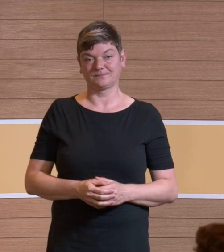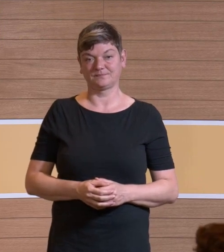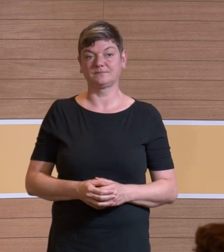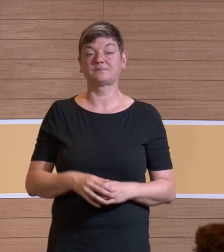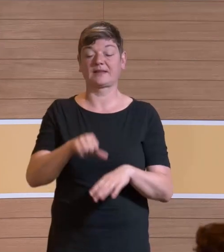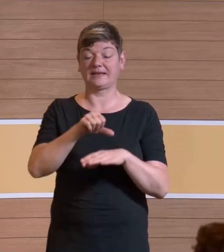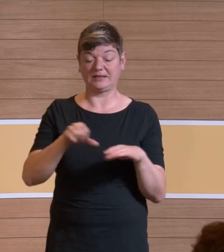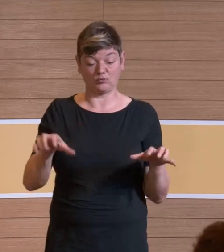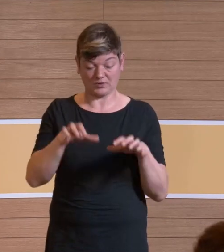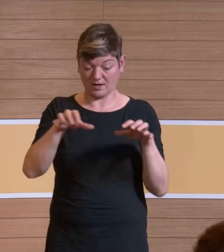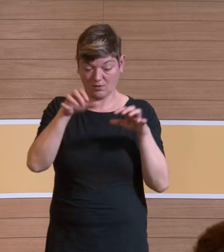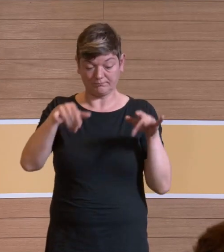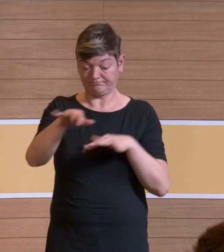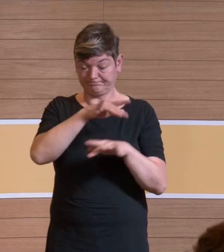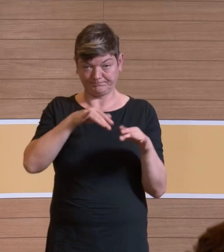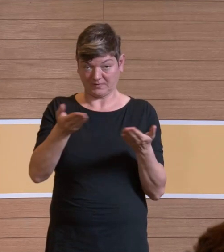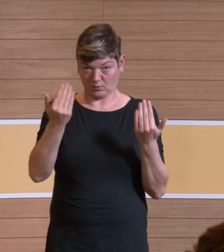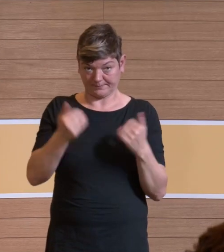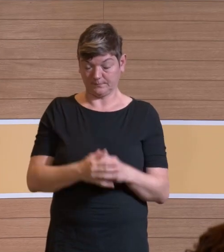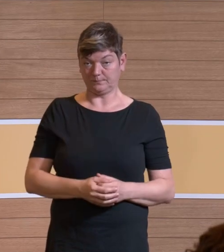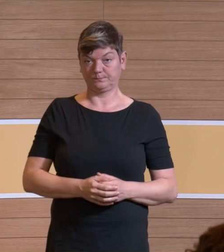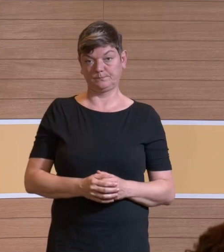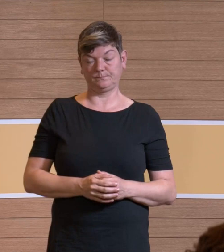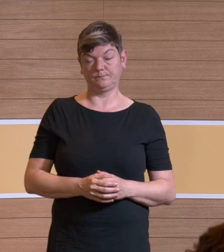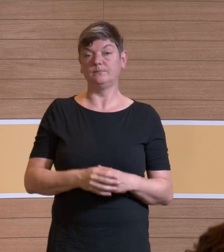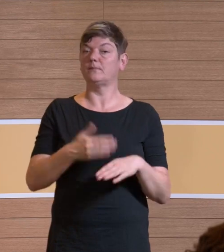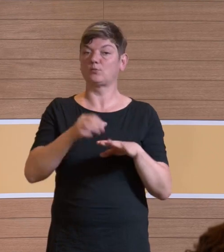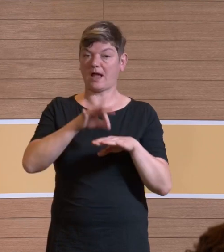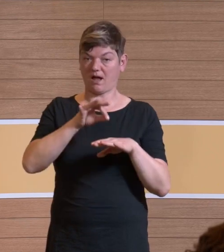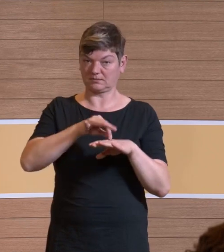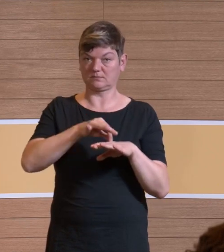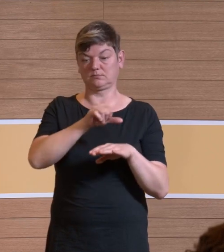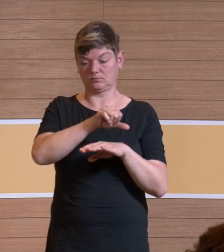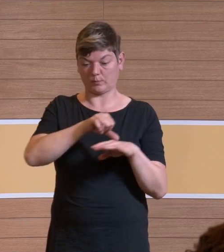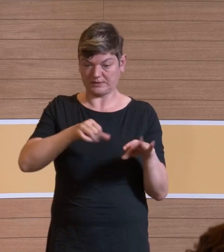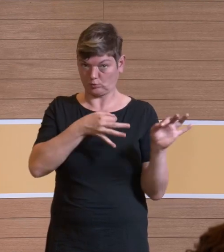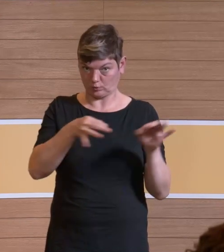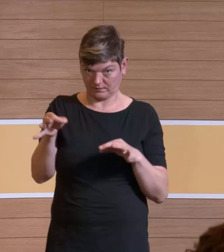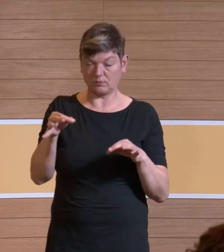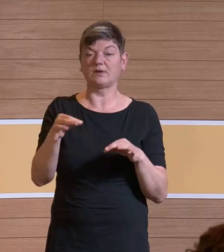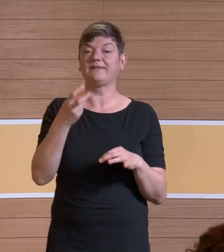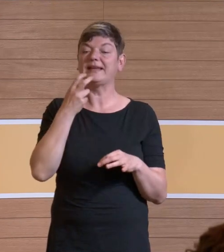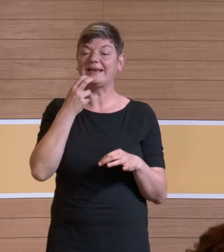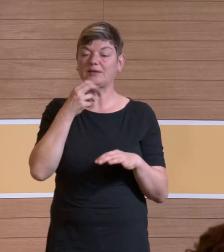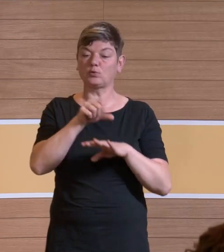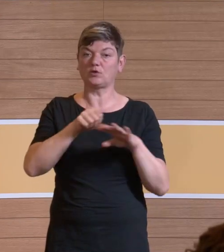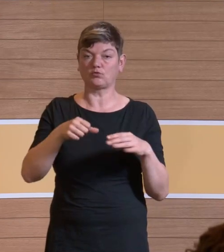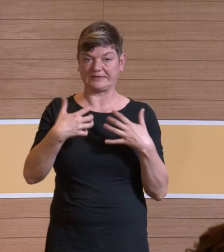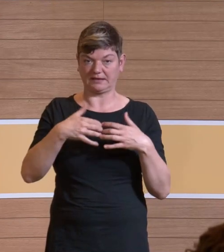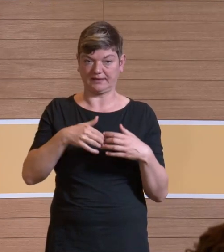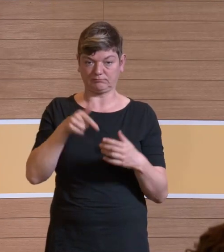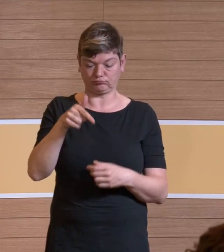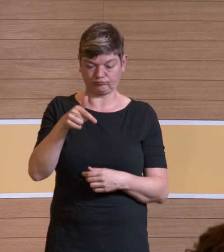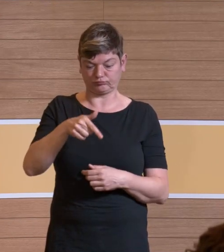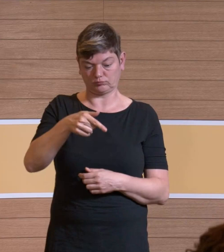Chirurgischer Rauch entsteht, wenn der Operateur im Rahmen einer Operation ein elektrochirurgisches Gerät einsetzt.